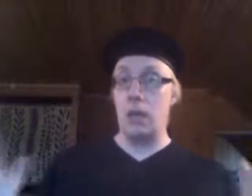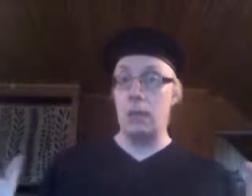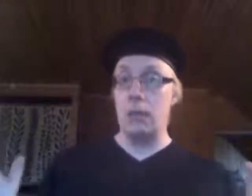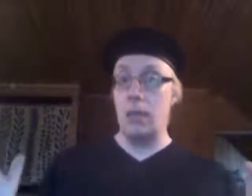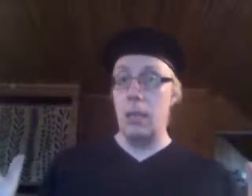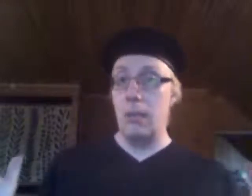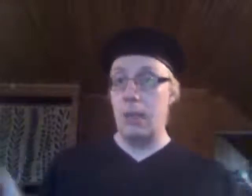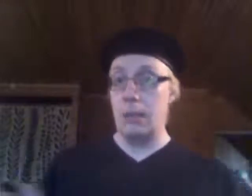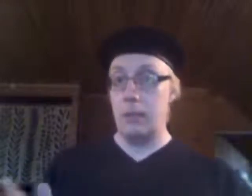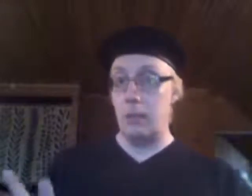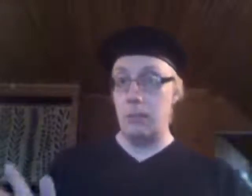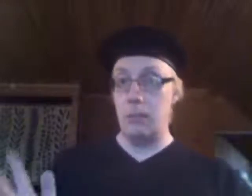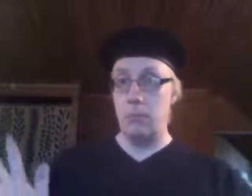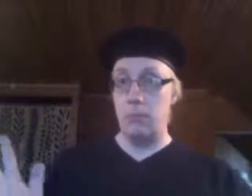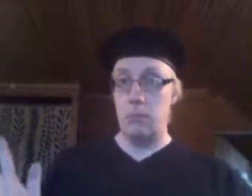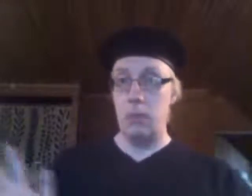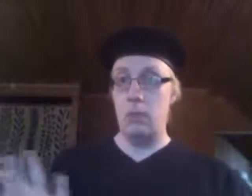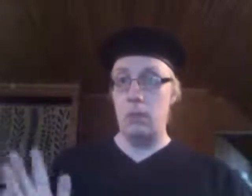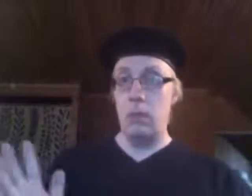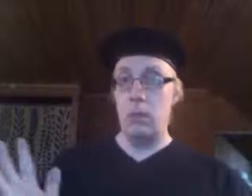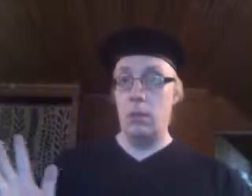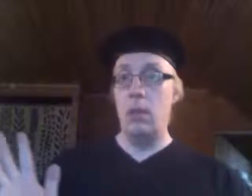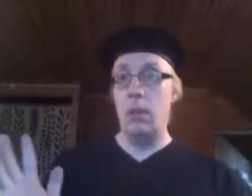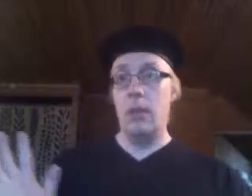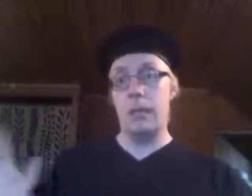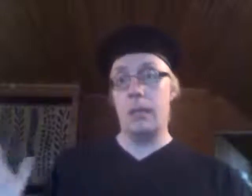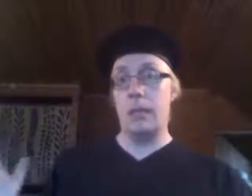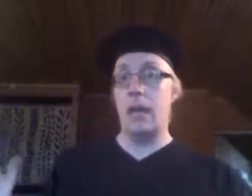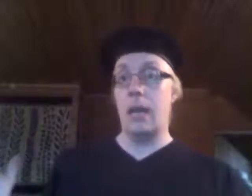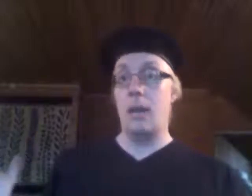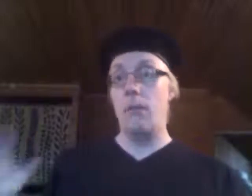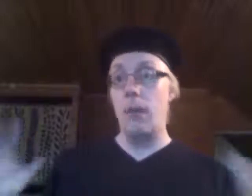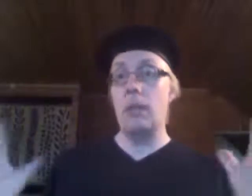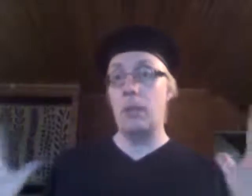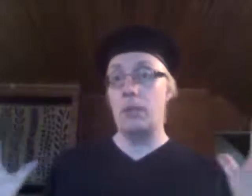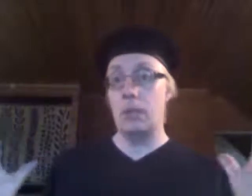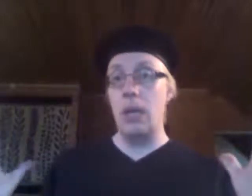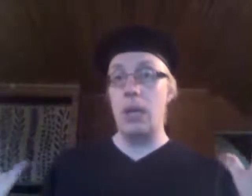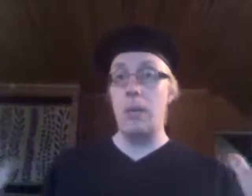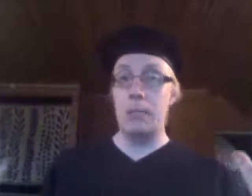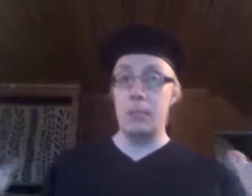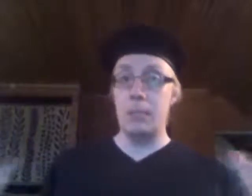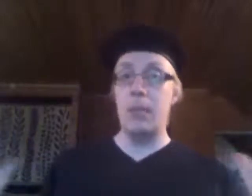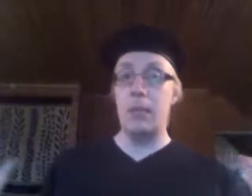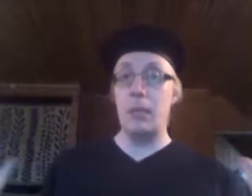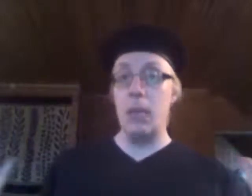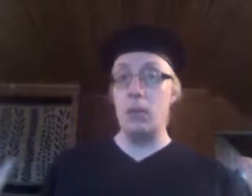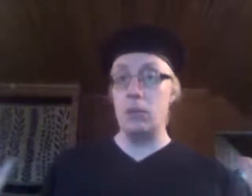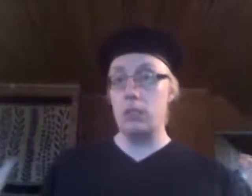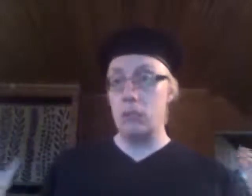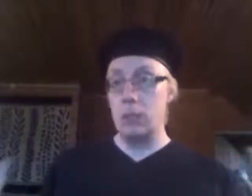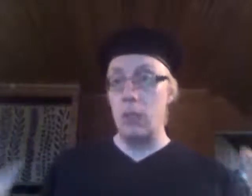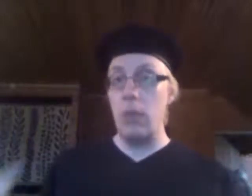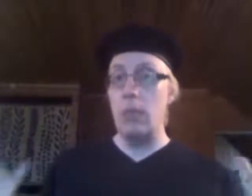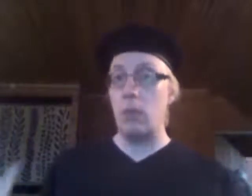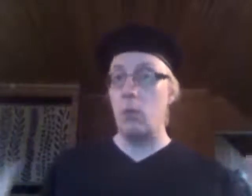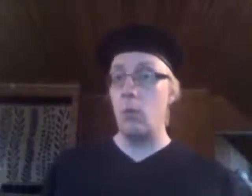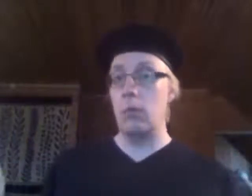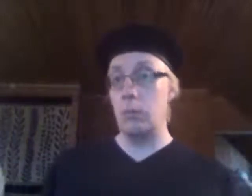kansaa näin pahasti. Ja se on, että tämä on valtaamassa alaa ja pääsemässä valtaan paikoissa. Ja se ei ennenkuulmatonta